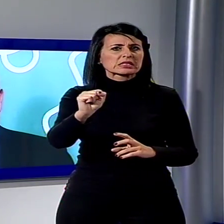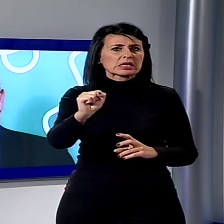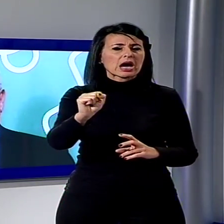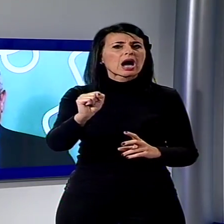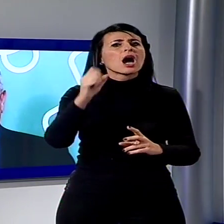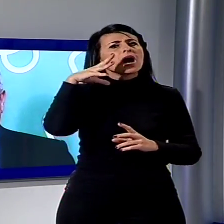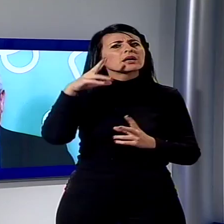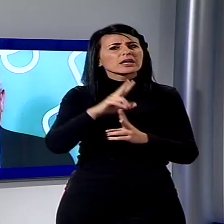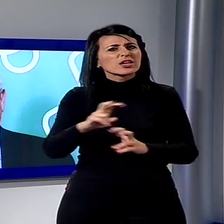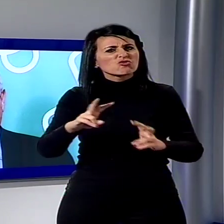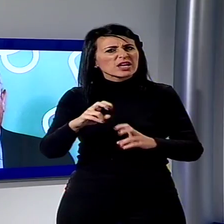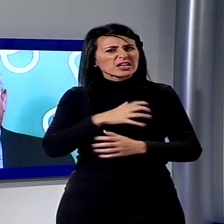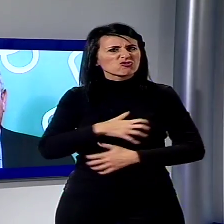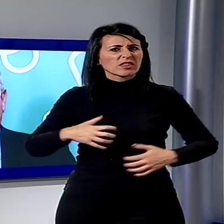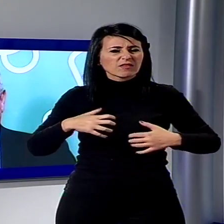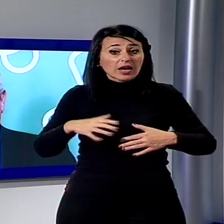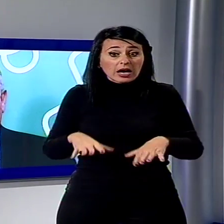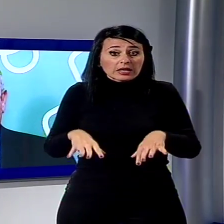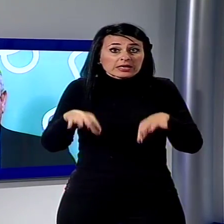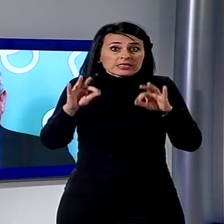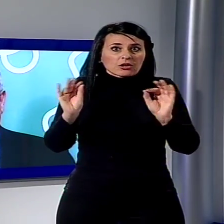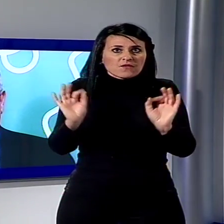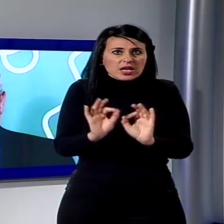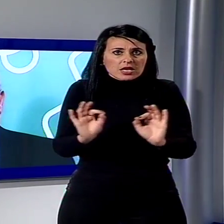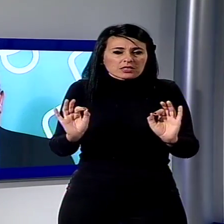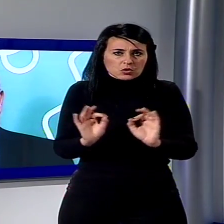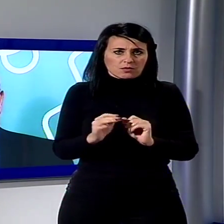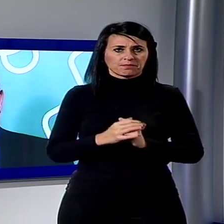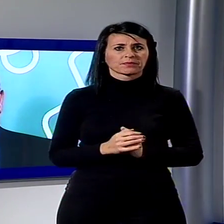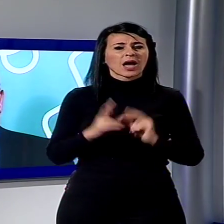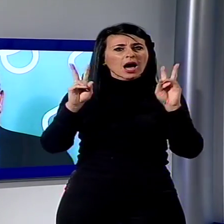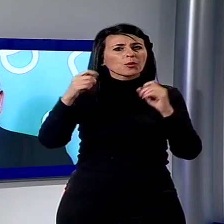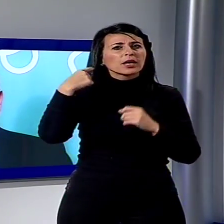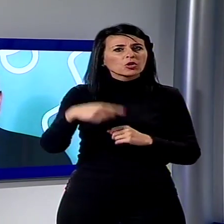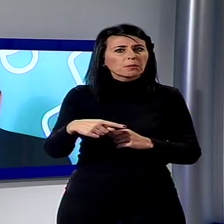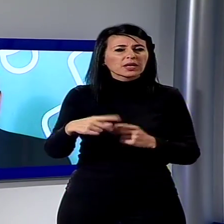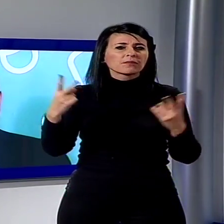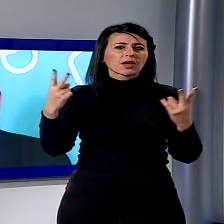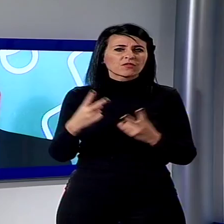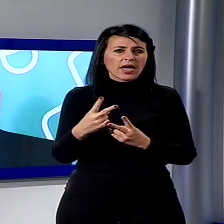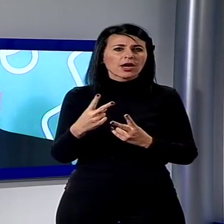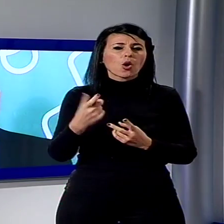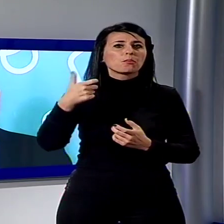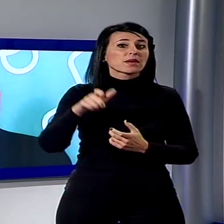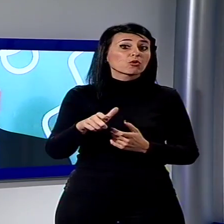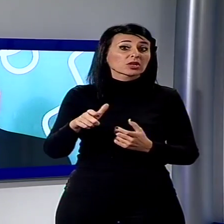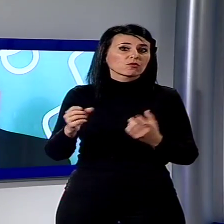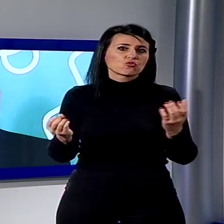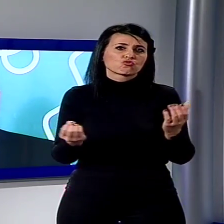scientifica è penalizzata. È un argomento che probabilmente con tutte le vicissitudini e gli eventi sociali,